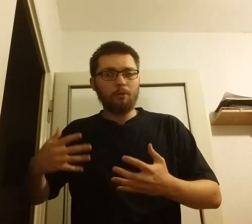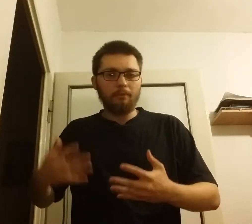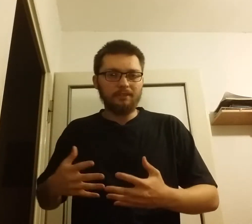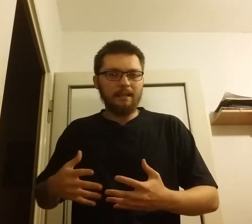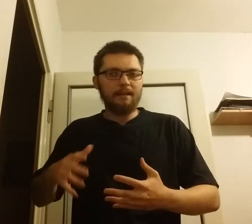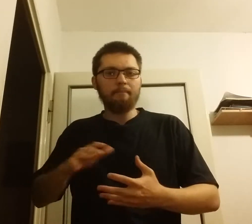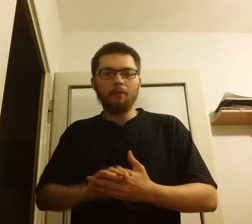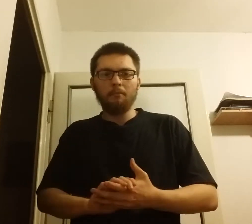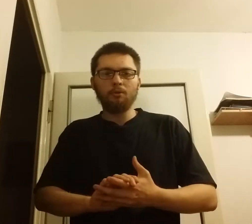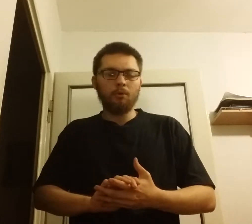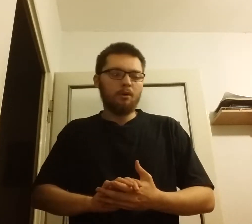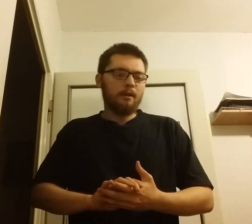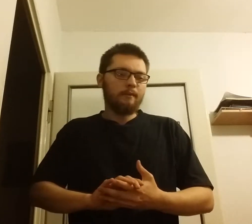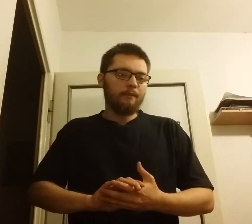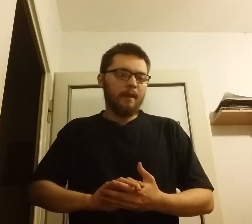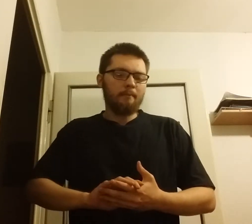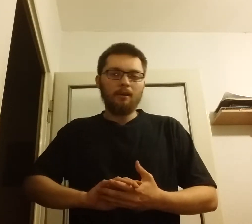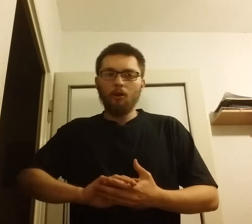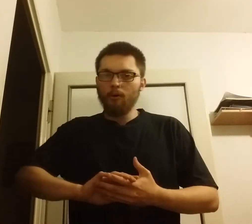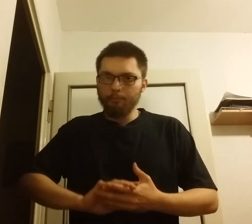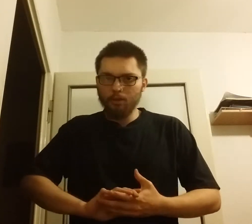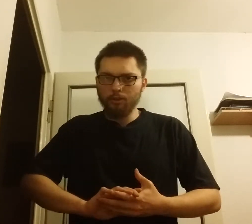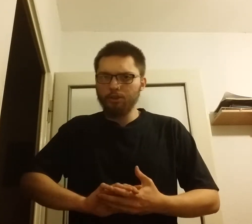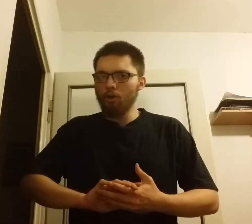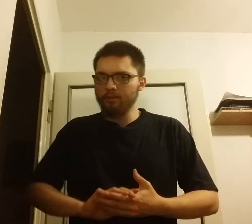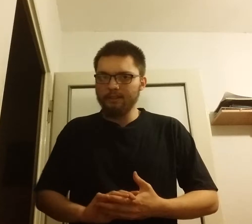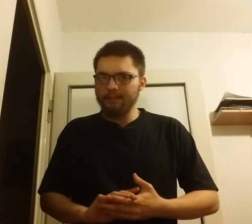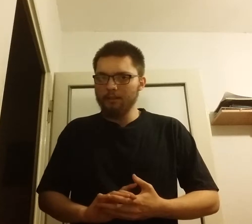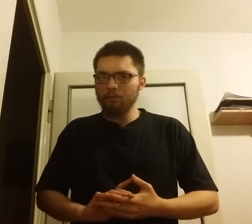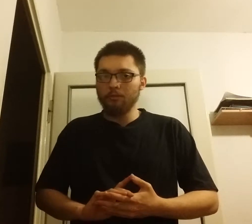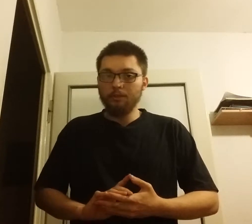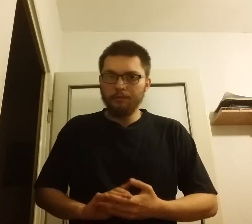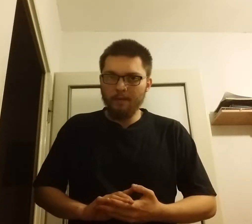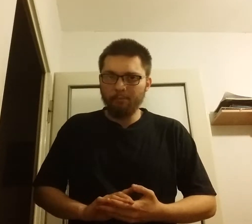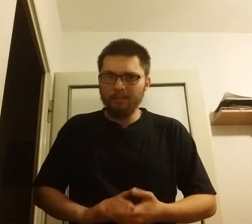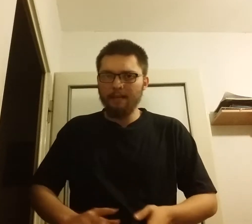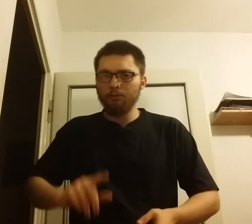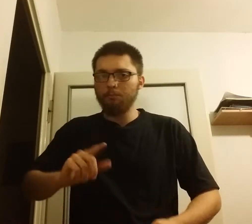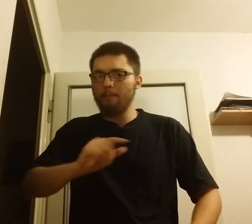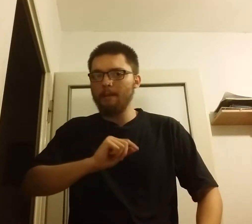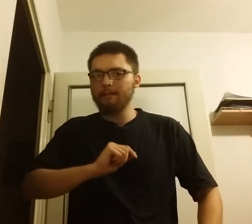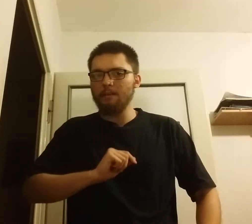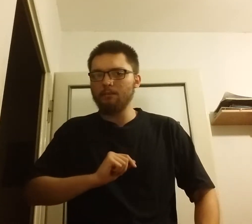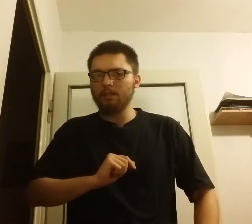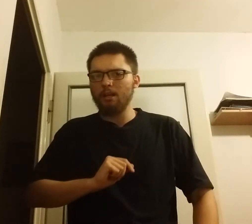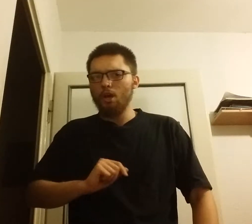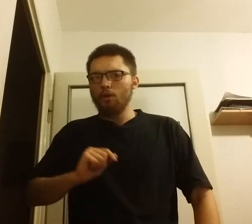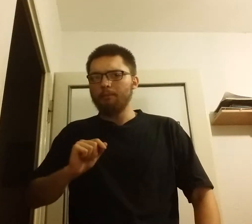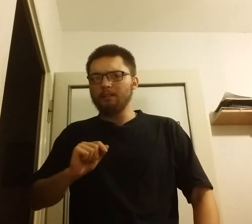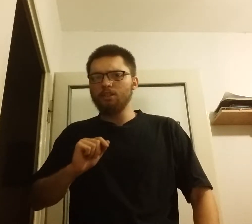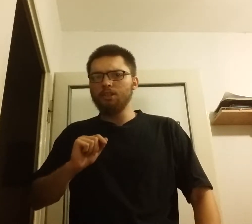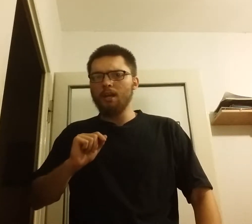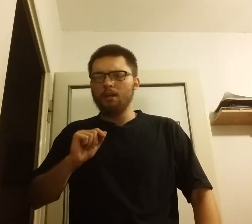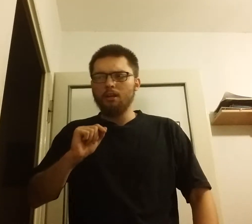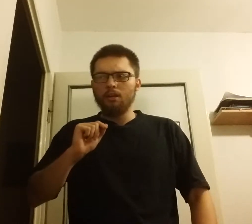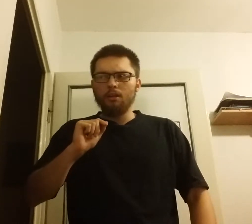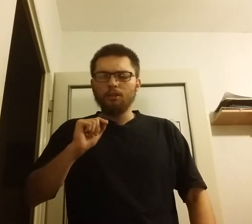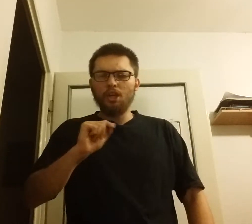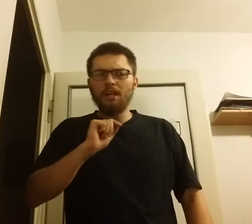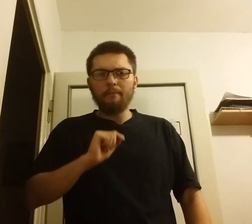to powstanie pomogło nam obronić odzyskaną niepodległość. Bo pamiętajmy, że praktycznie kilka